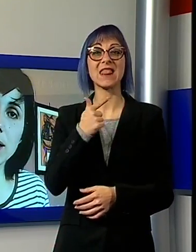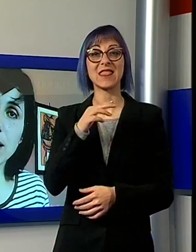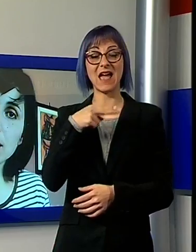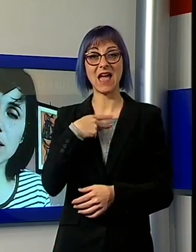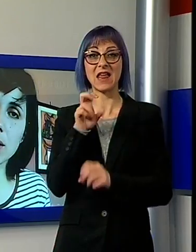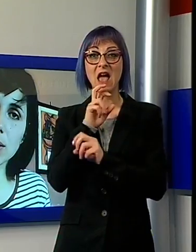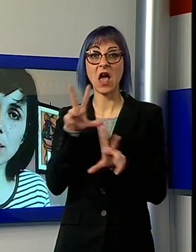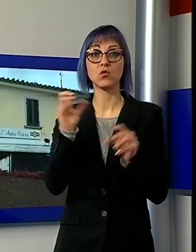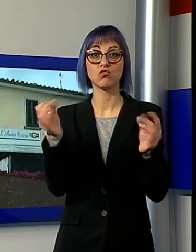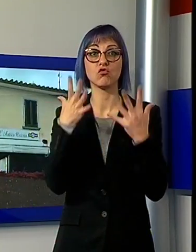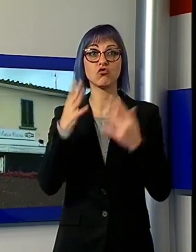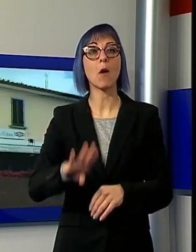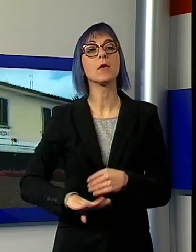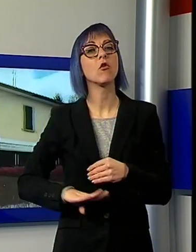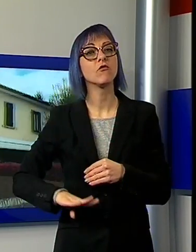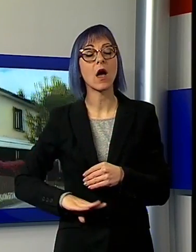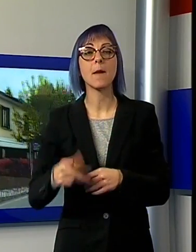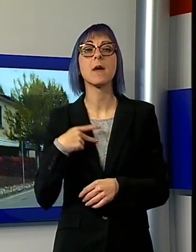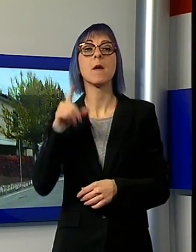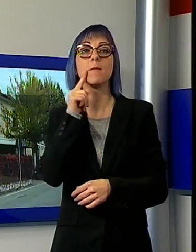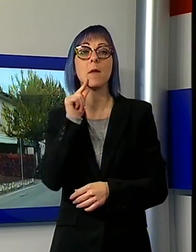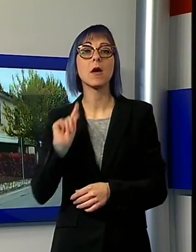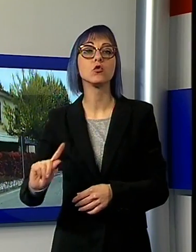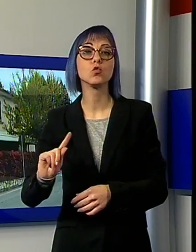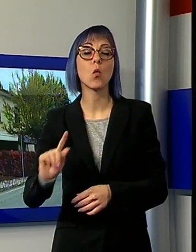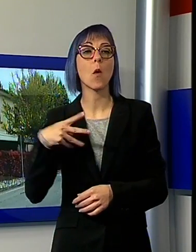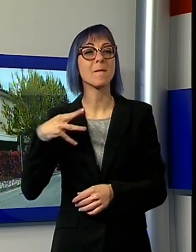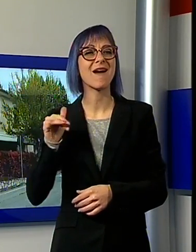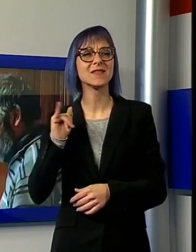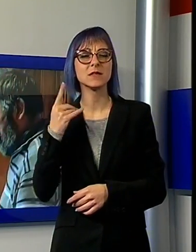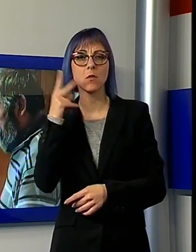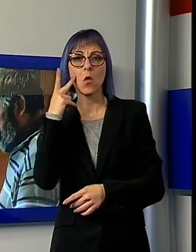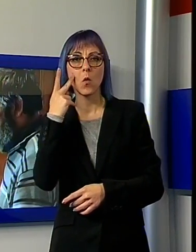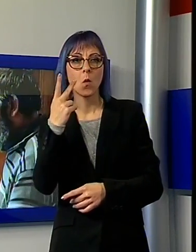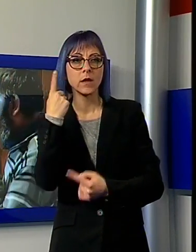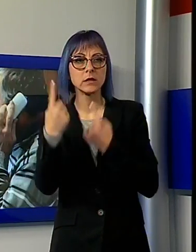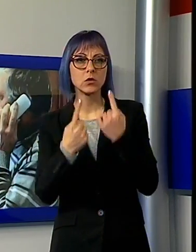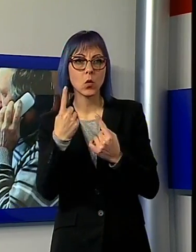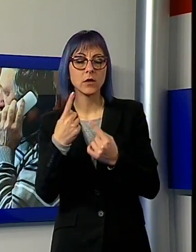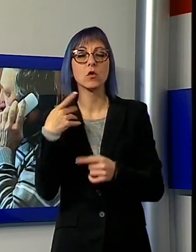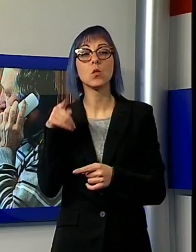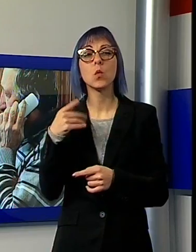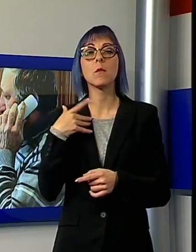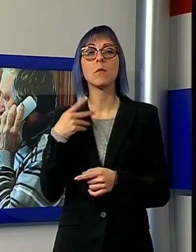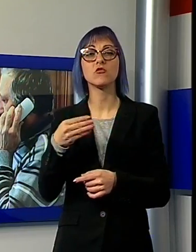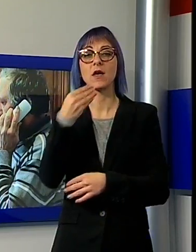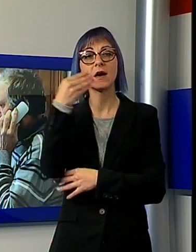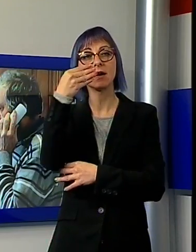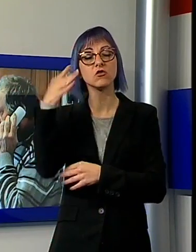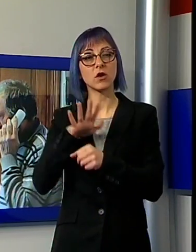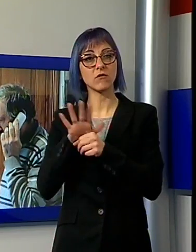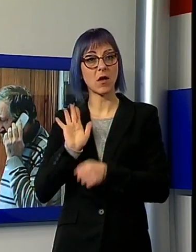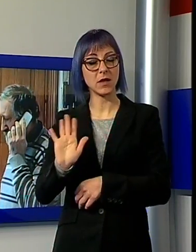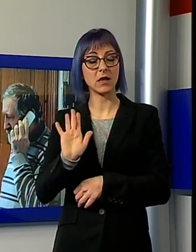padre Massimo segue minuto dopo minuto la situazione dal ristorante di famiglia sulle colline di Pescia e mentre il